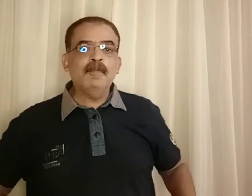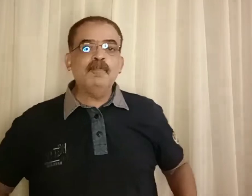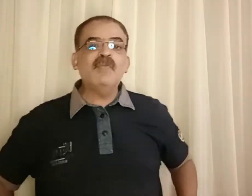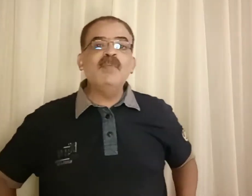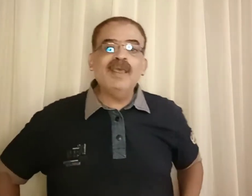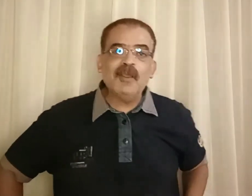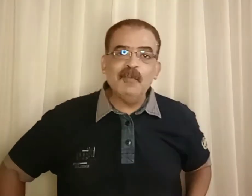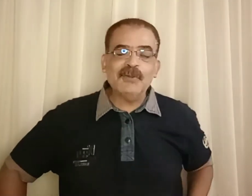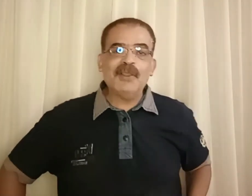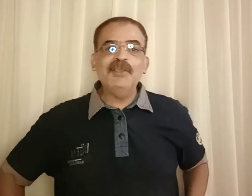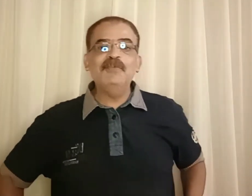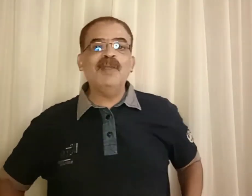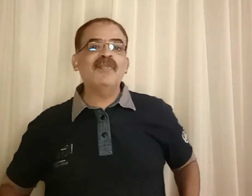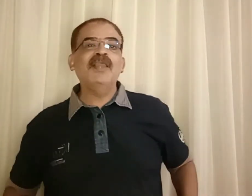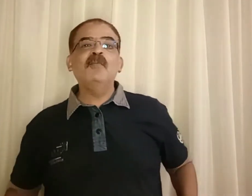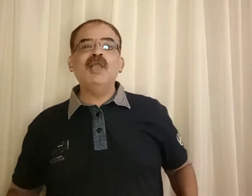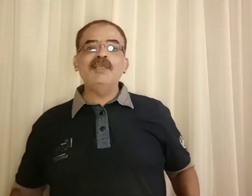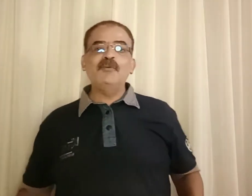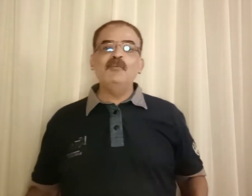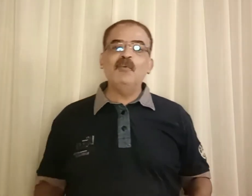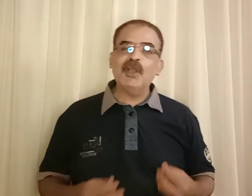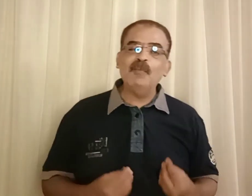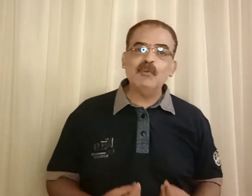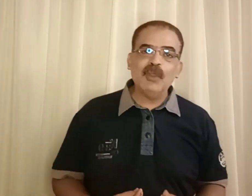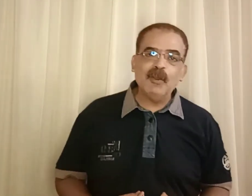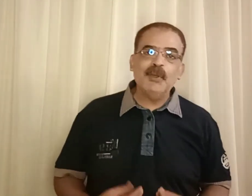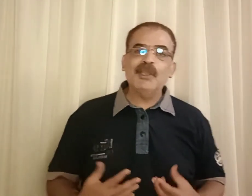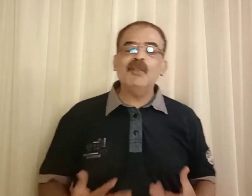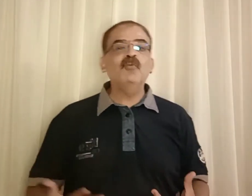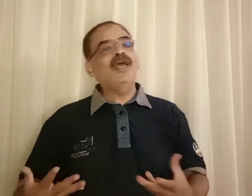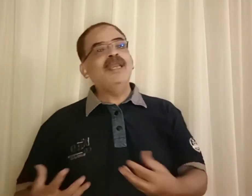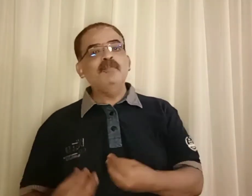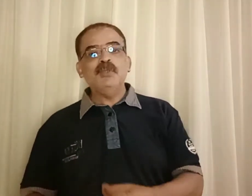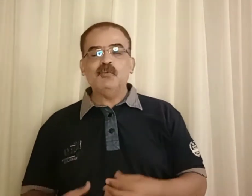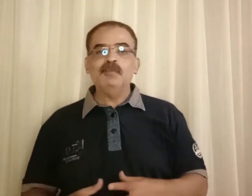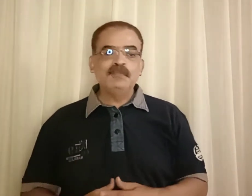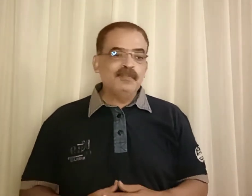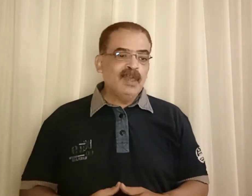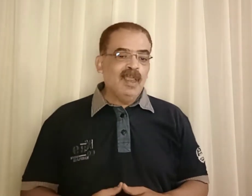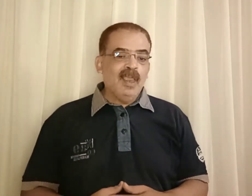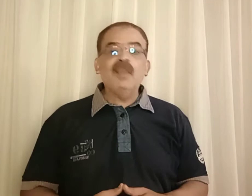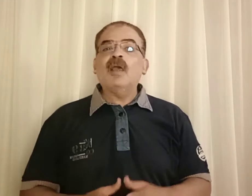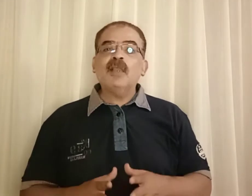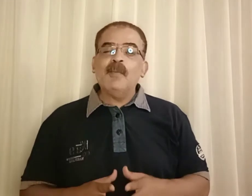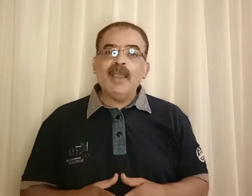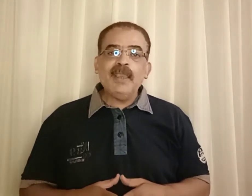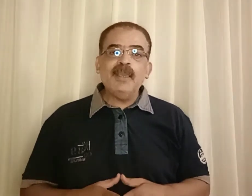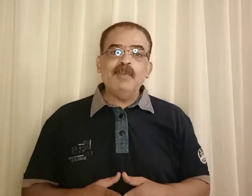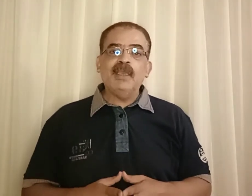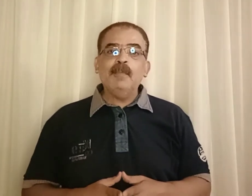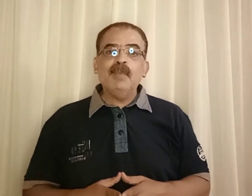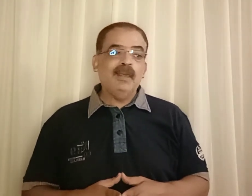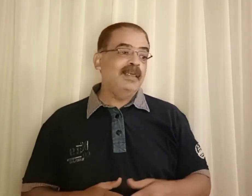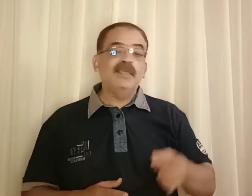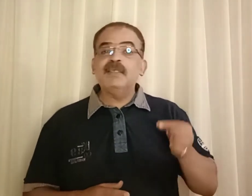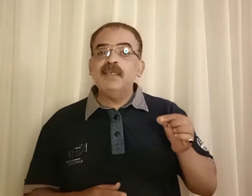بسم الله الرحمن الرحيم السلام عليكم ورحمة الله وبركاته اهلا بيكم النهاردة جماعة احنا بنكمل سلسلة